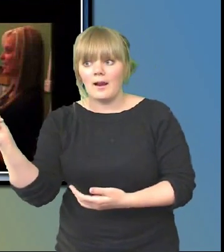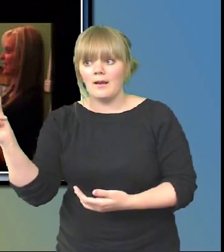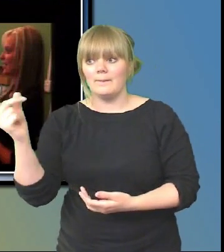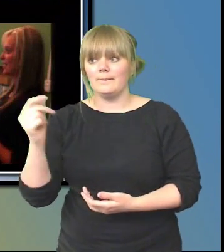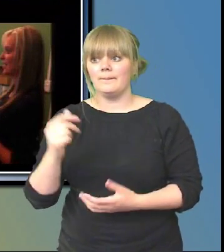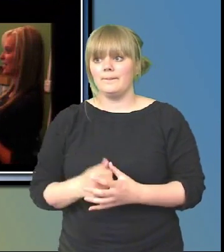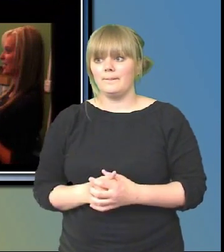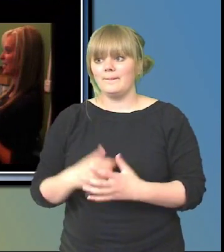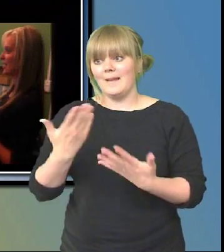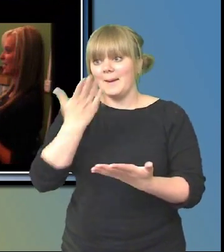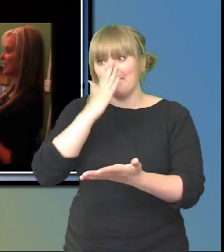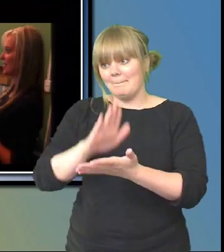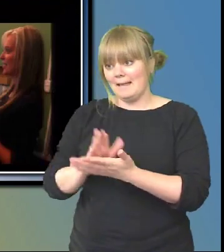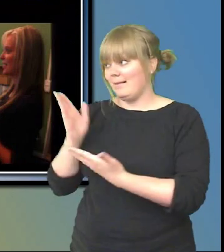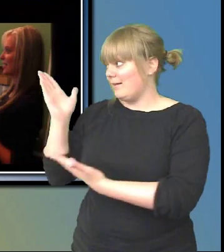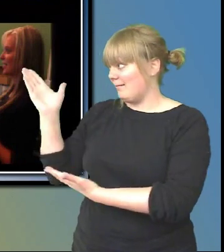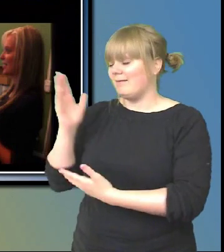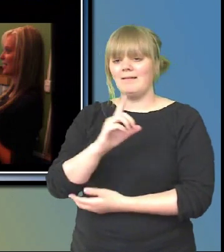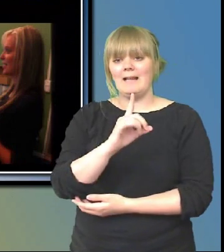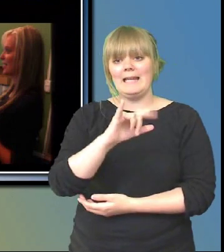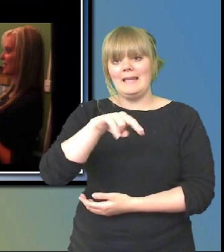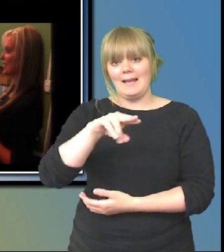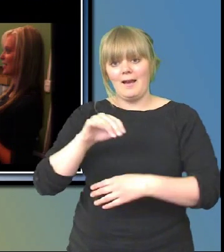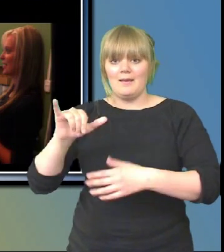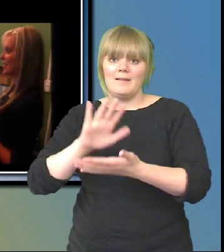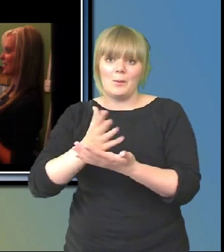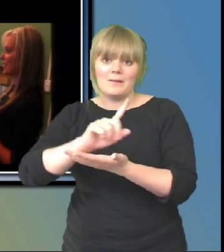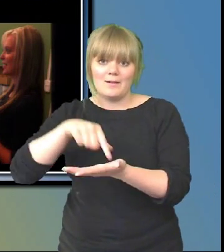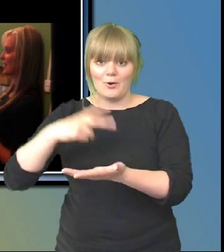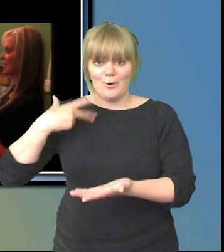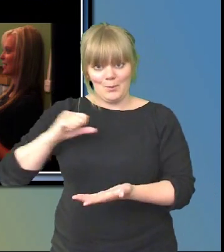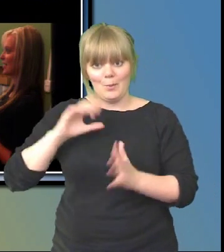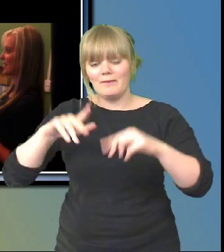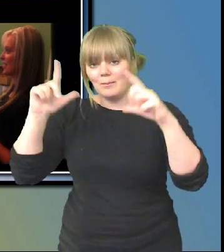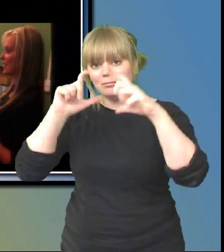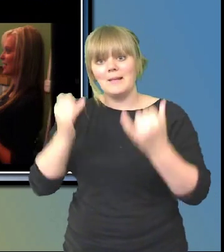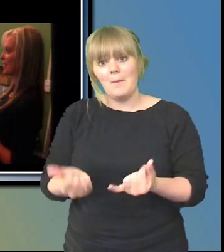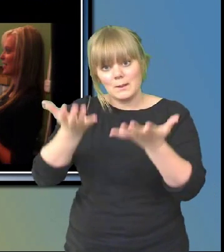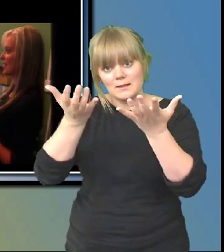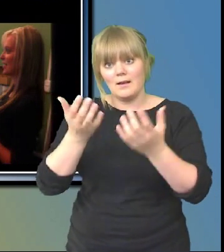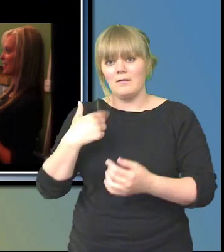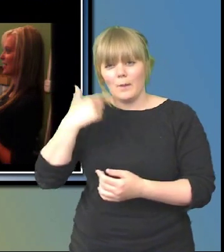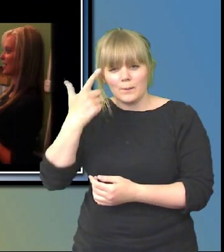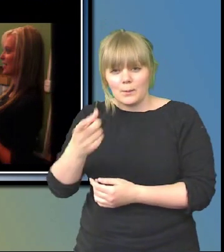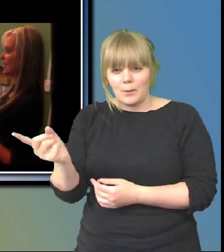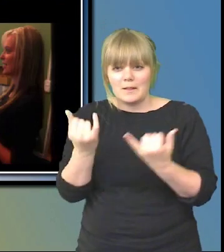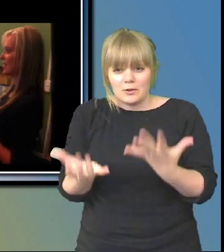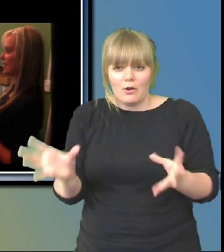Lina på tolkcentralen i Örebro som togs i morse då. sådär ser det ut där hon och hennes kollega, jag tror de är fyra stycken idag som jobbar under hela det här.